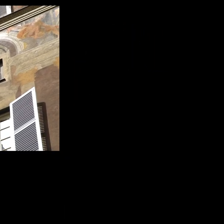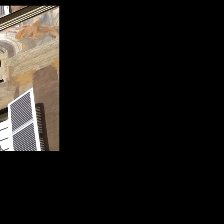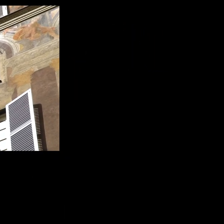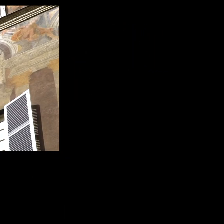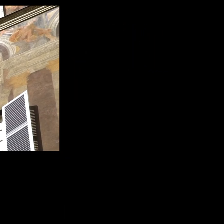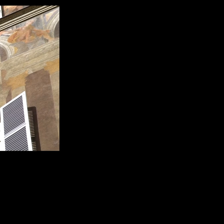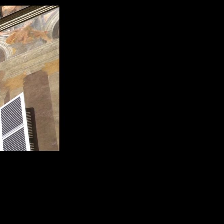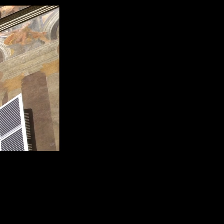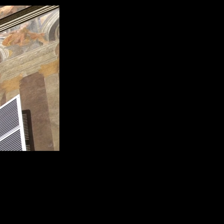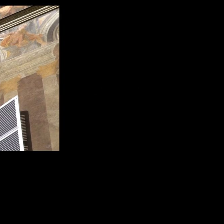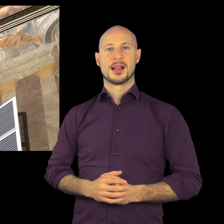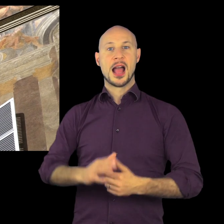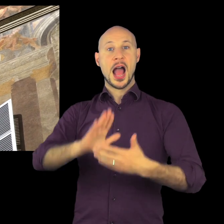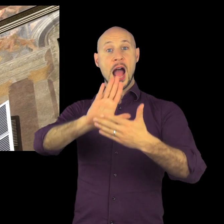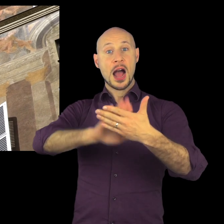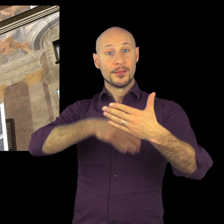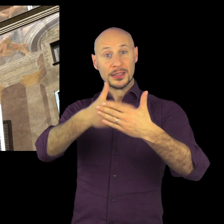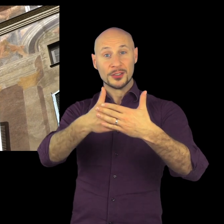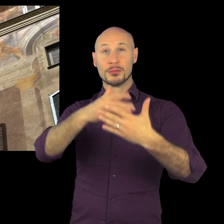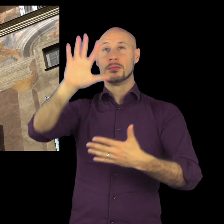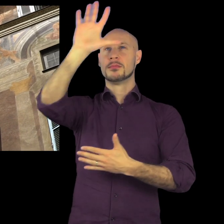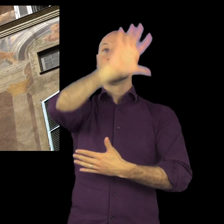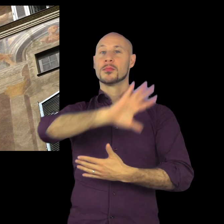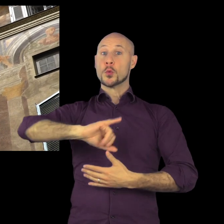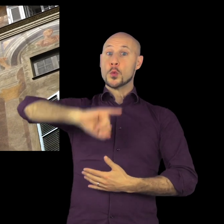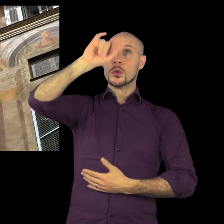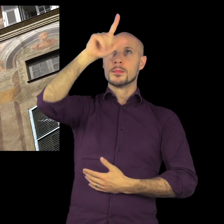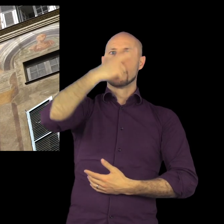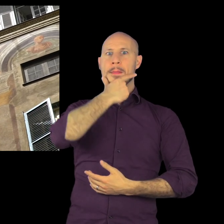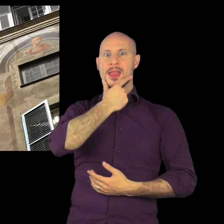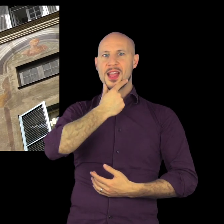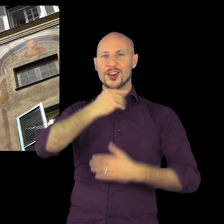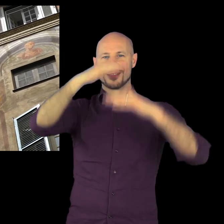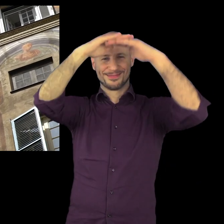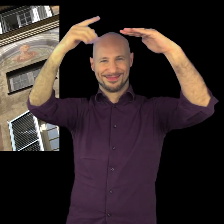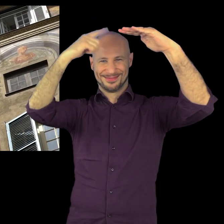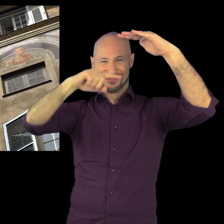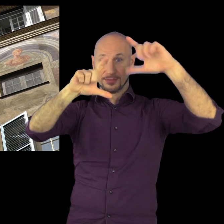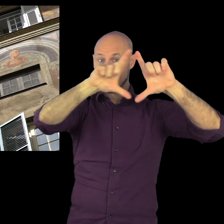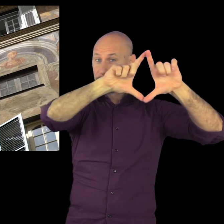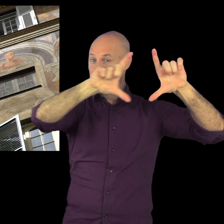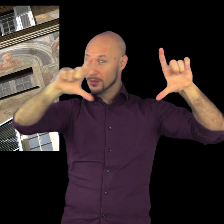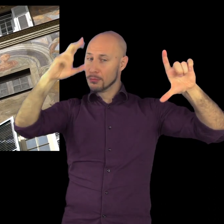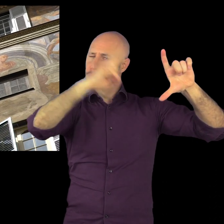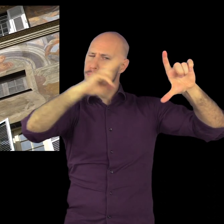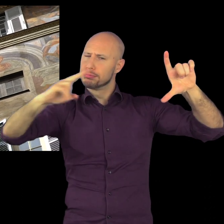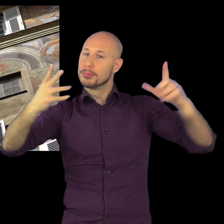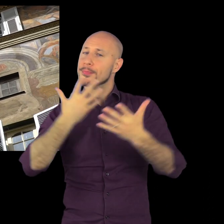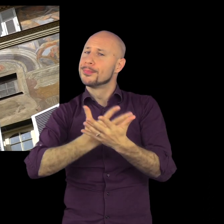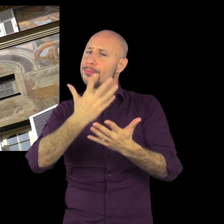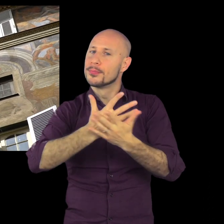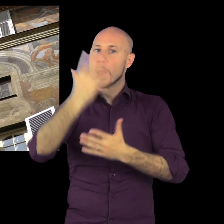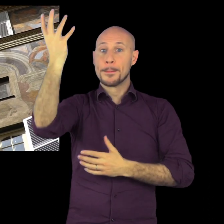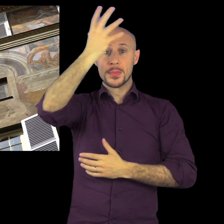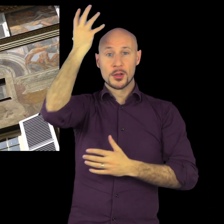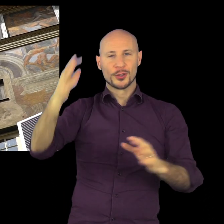probabilmente la parte più interessante dell'intero palazzo è l'affresco che troneggia nell'ultimo piano, un affresco che